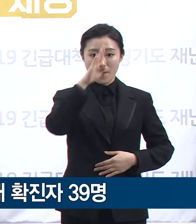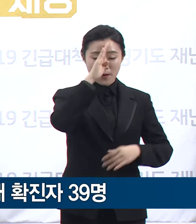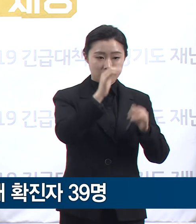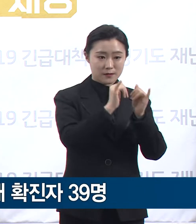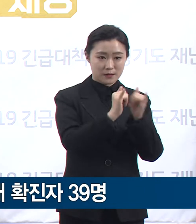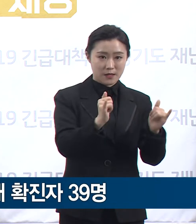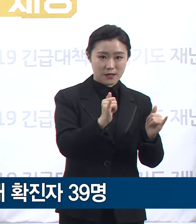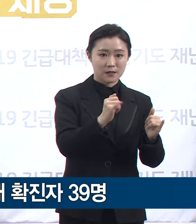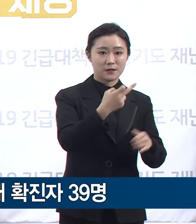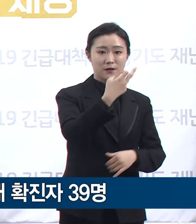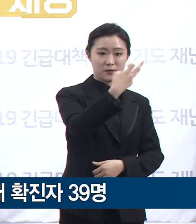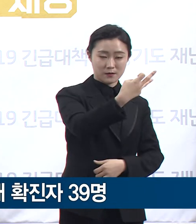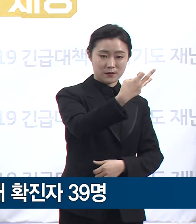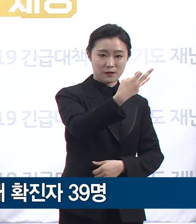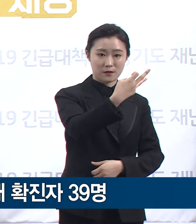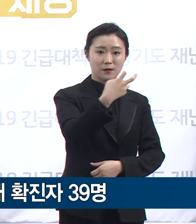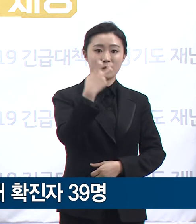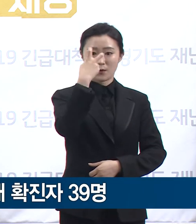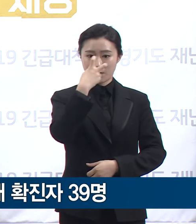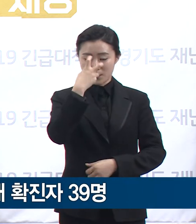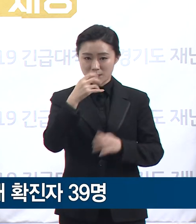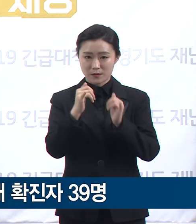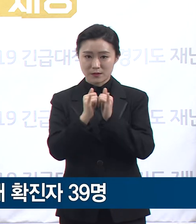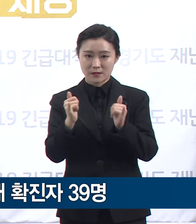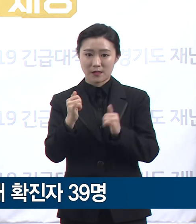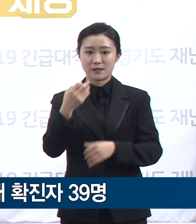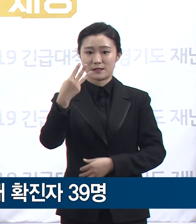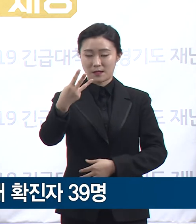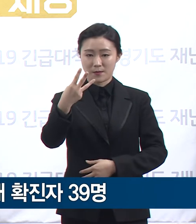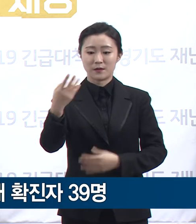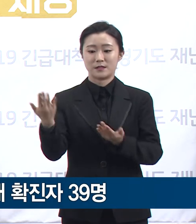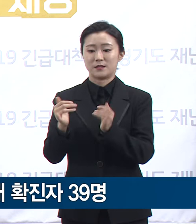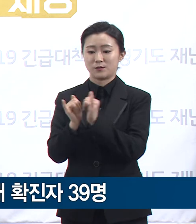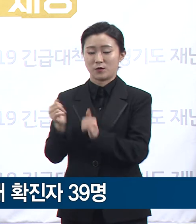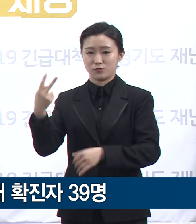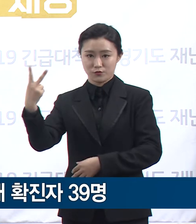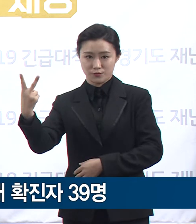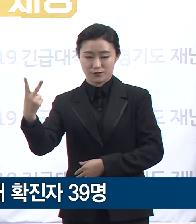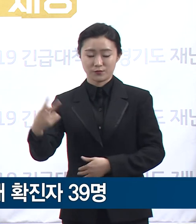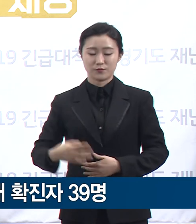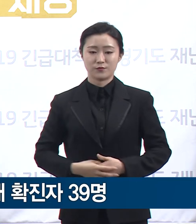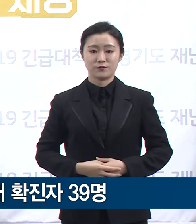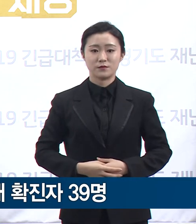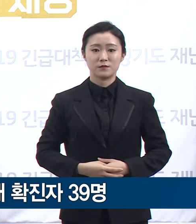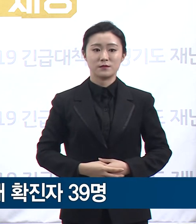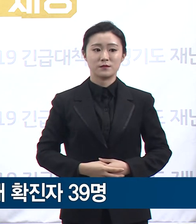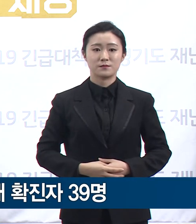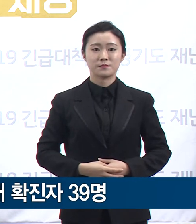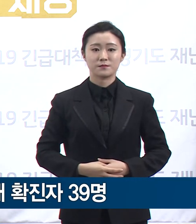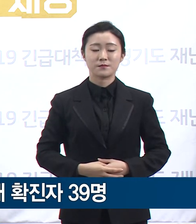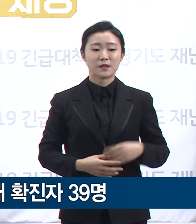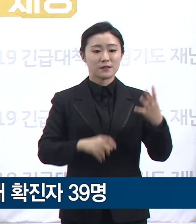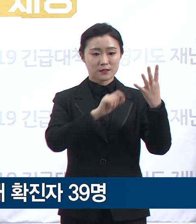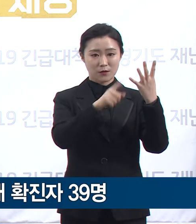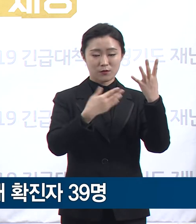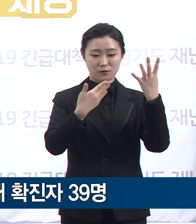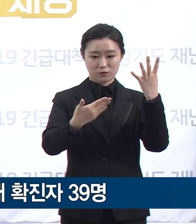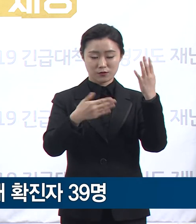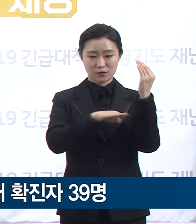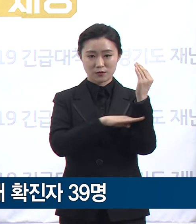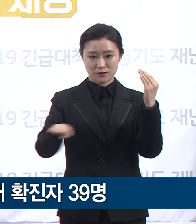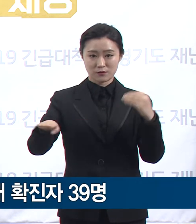3명, 보호자 8명, 간병이 8명, 직원 2명 등입니다. 4월 9일 기준 접촉자는 2